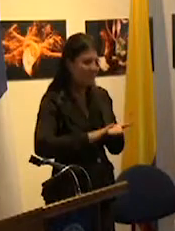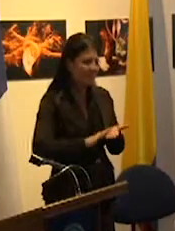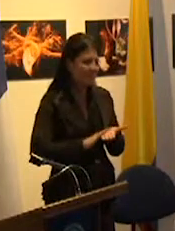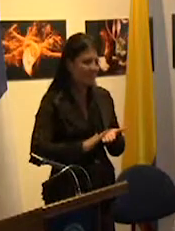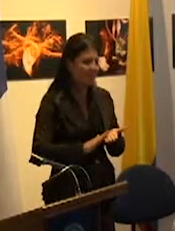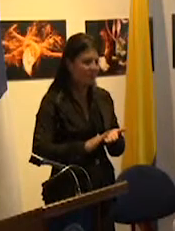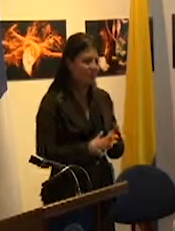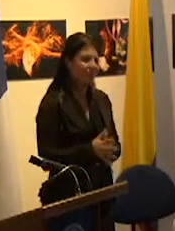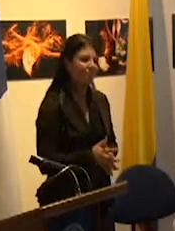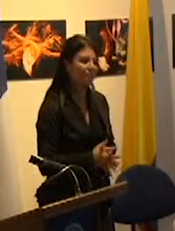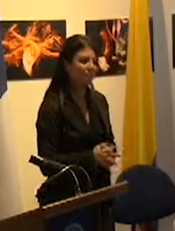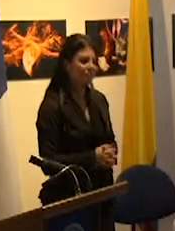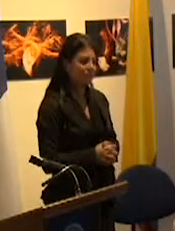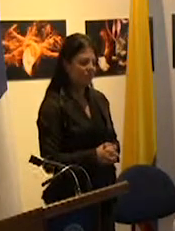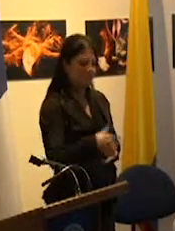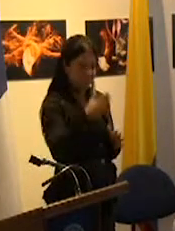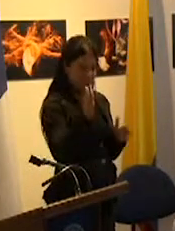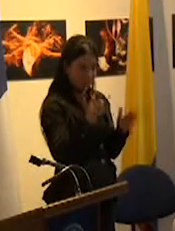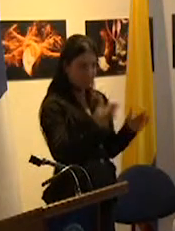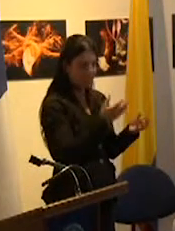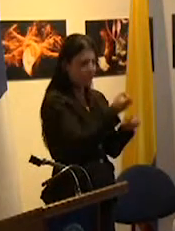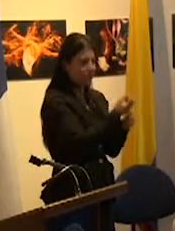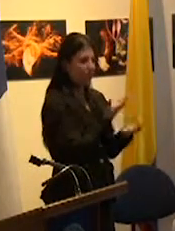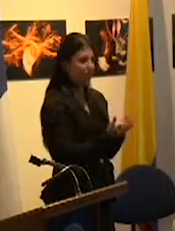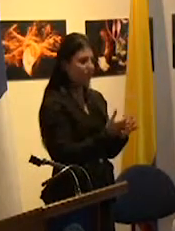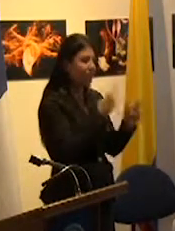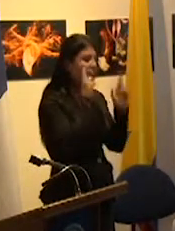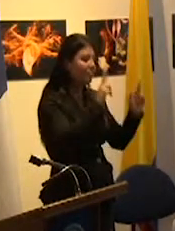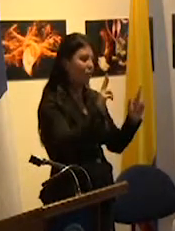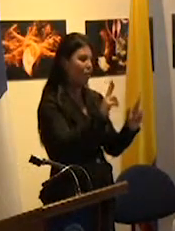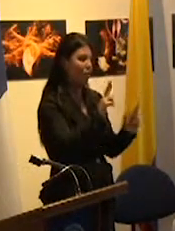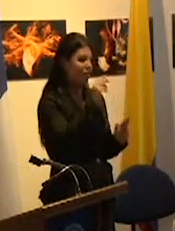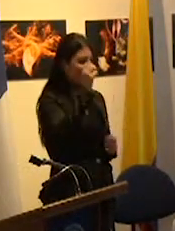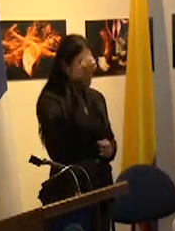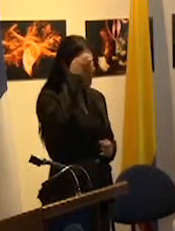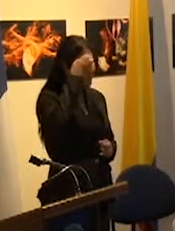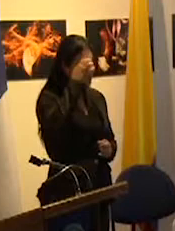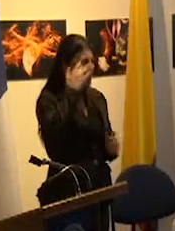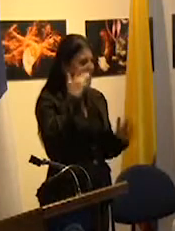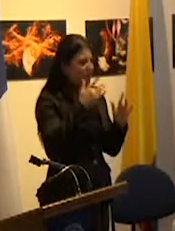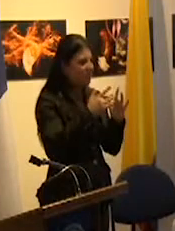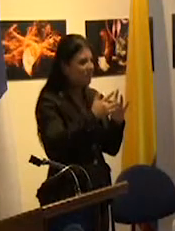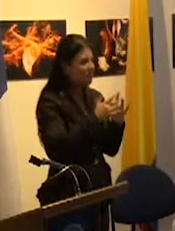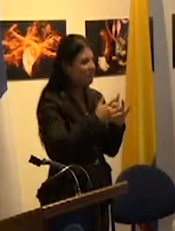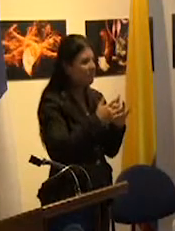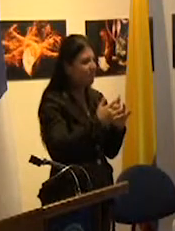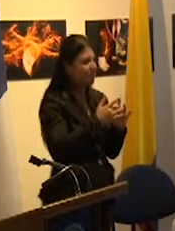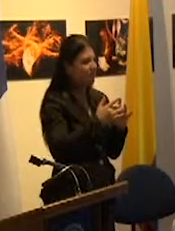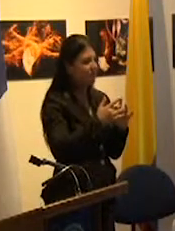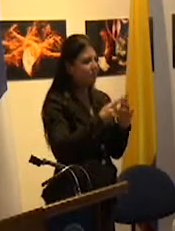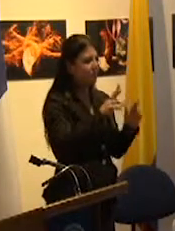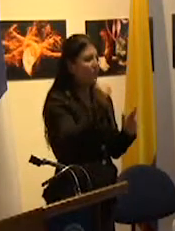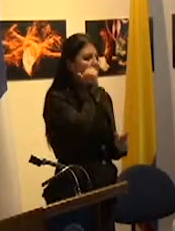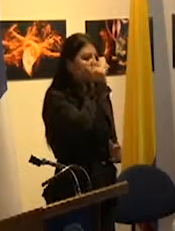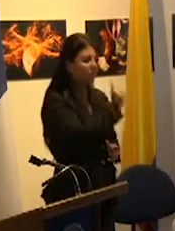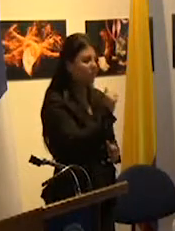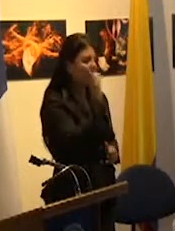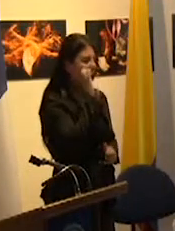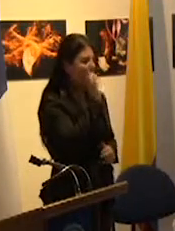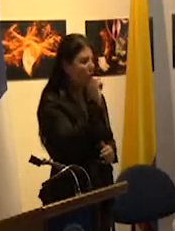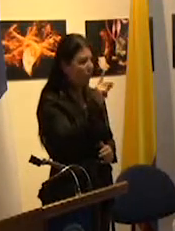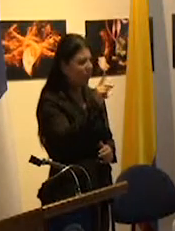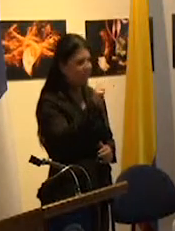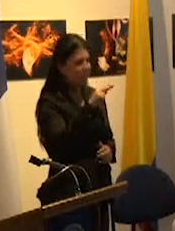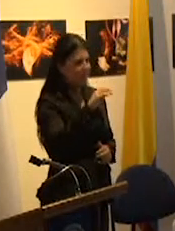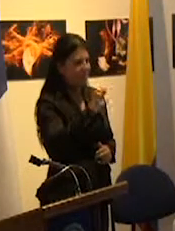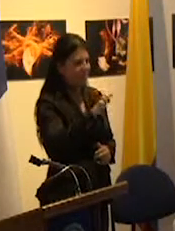estructura conceptual a la que aspiramos que Daniel se refiera mañana o suponemos que Daniel se va a